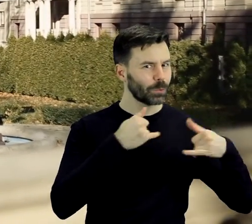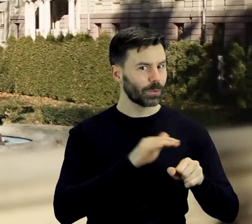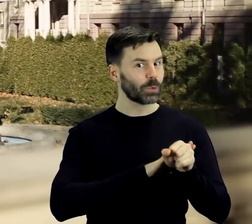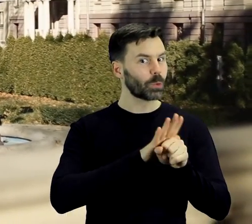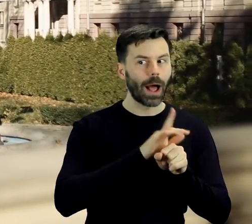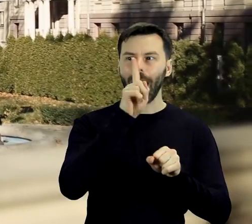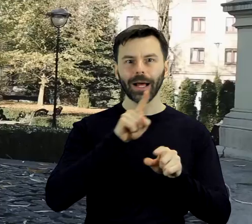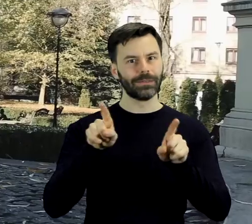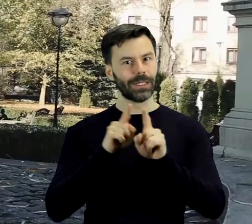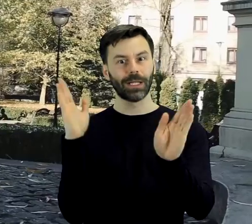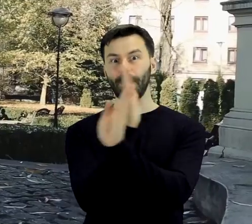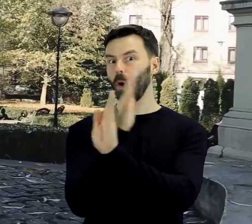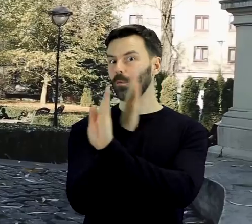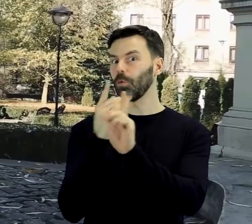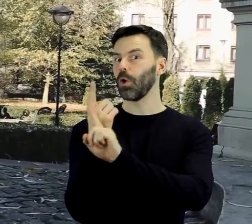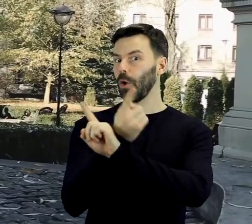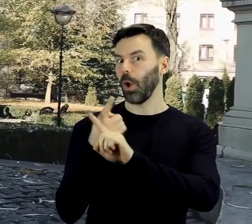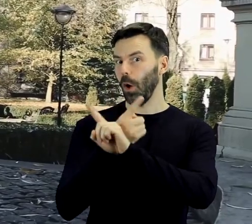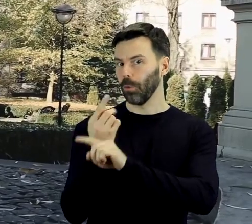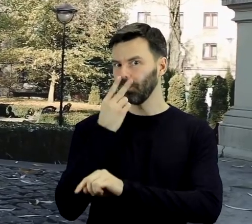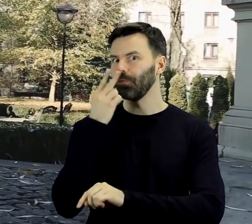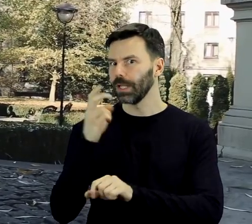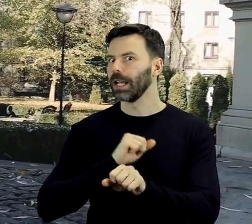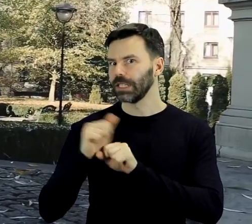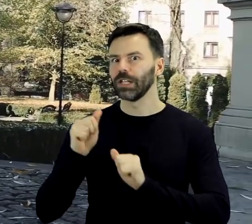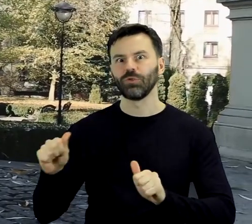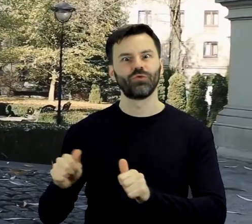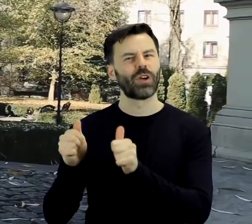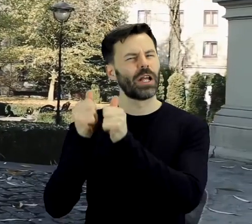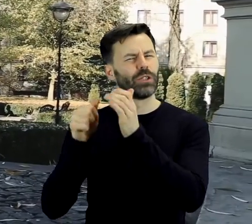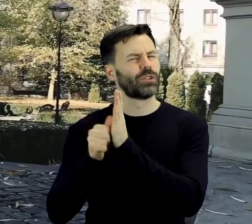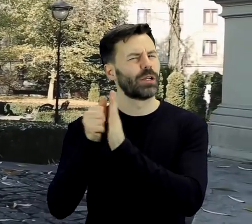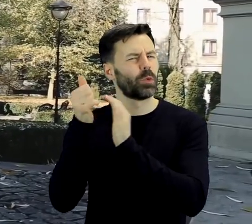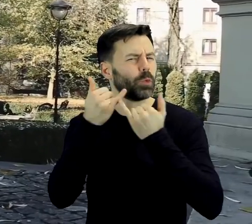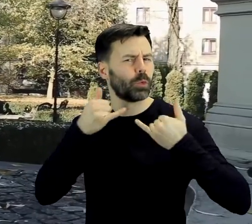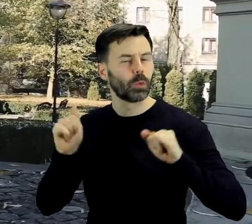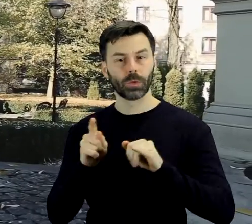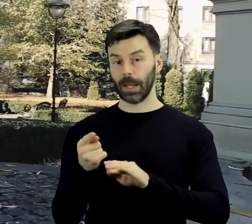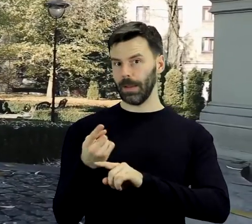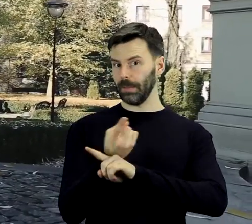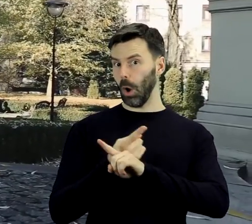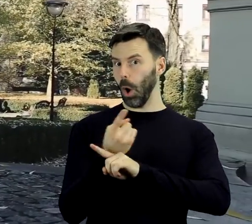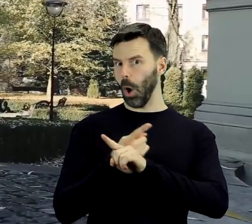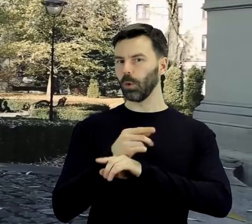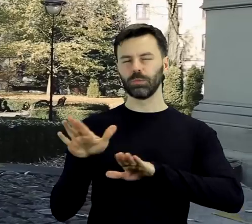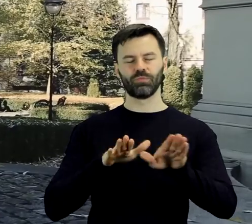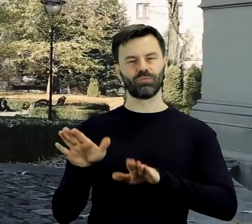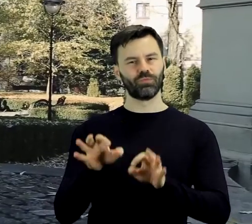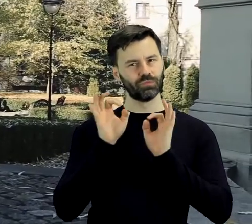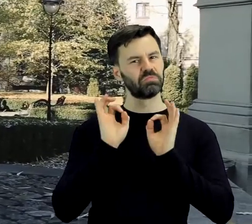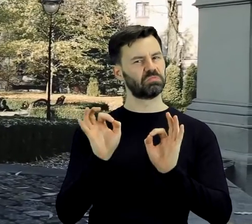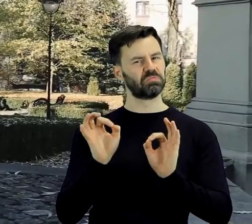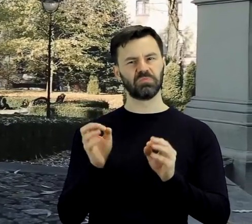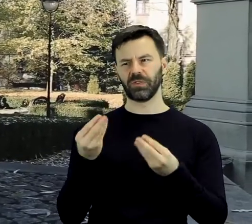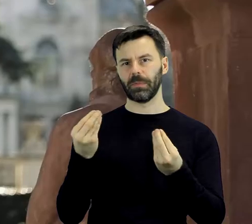pozostałe przestrzenie Muzeum Miasta Łodzi. Szczególnym miejscem jest Pałacowy Ogród. Na północny